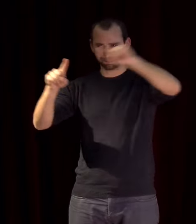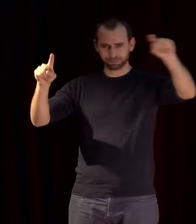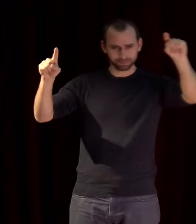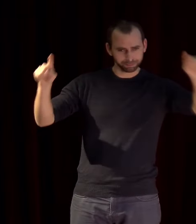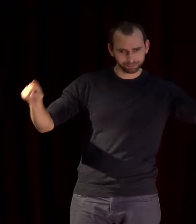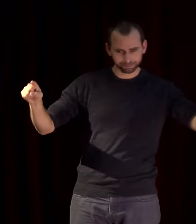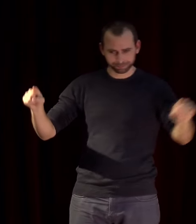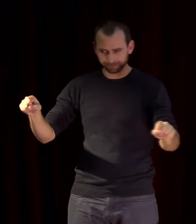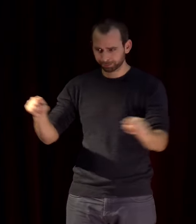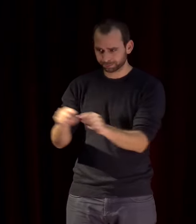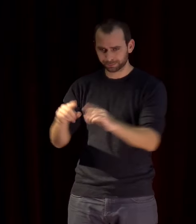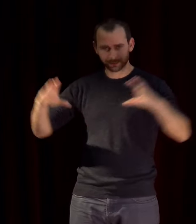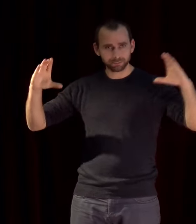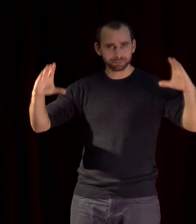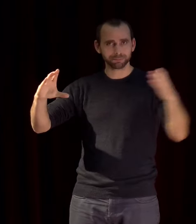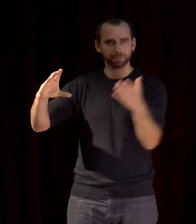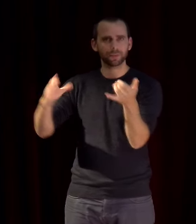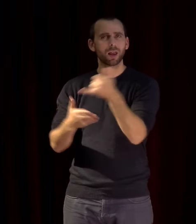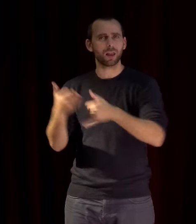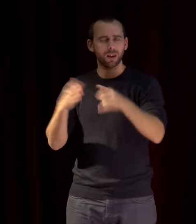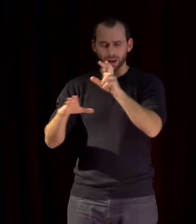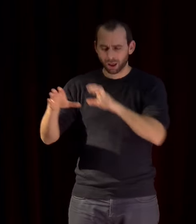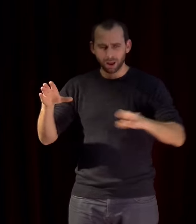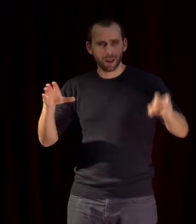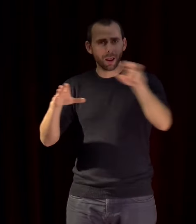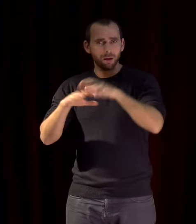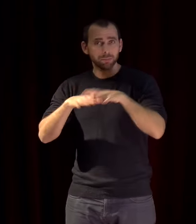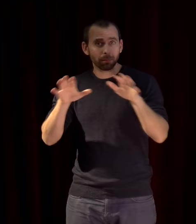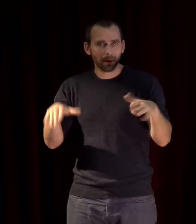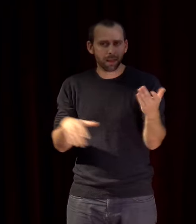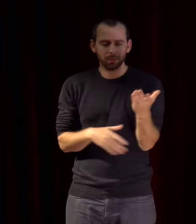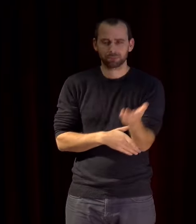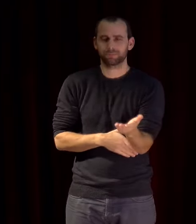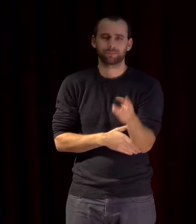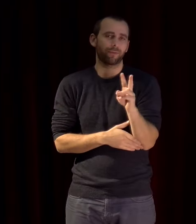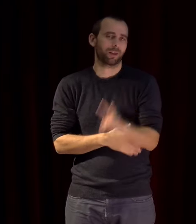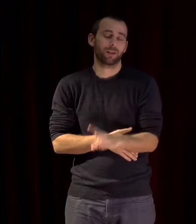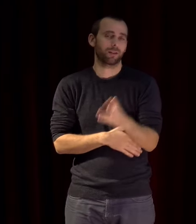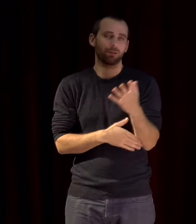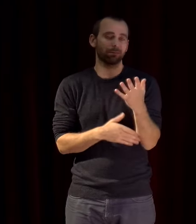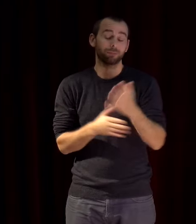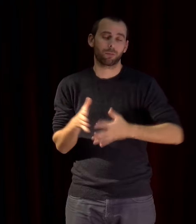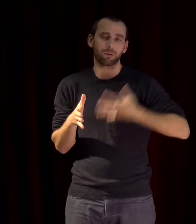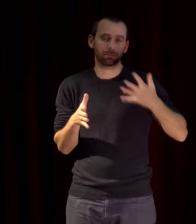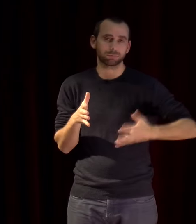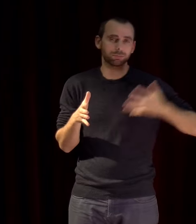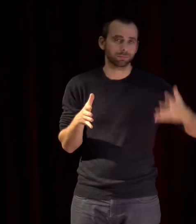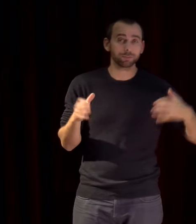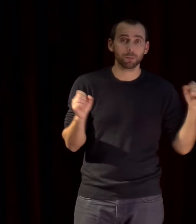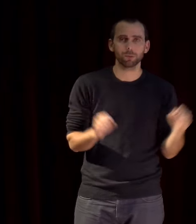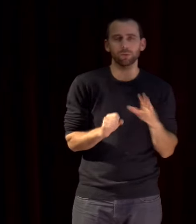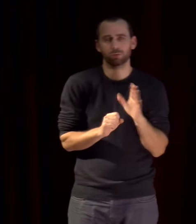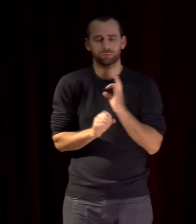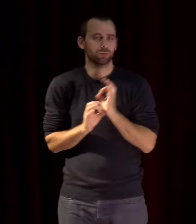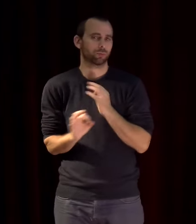plein d'îles et tout ça le sujet est vaste et je vais évidemment me limiter à quelques considérations avant